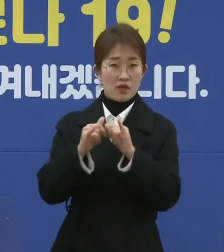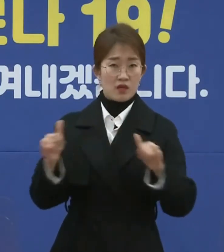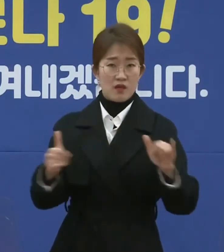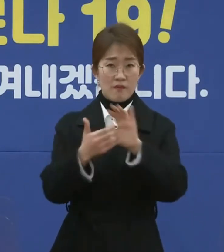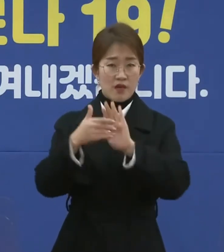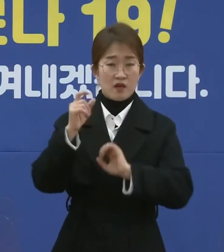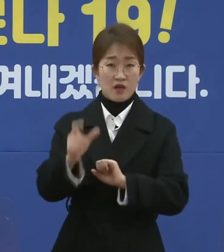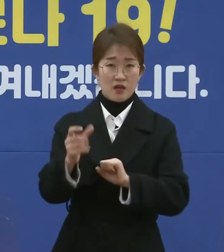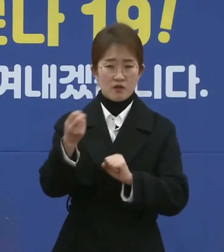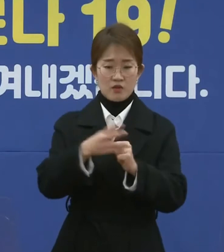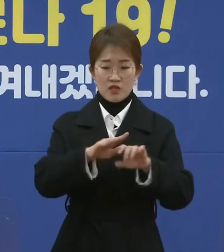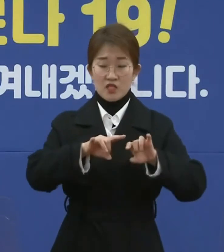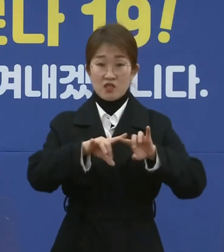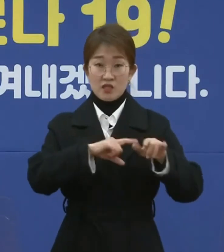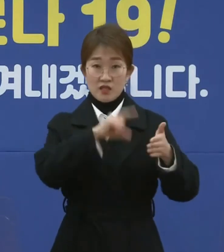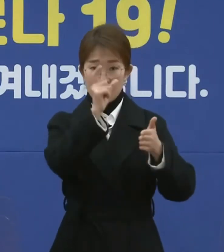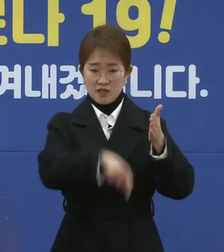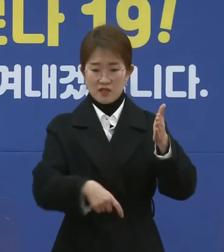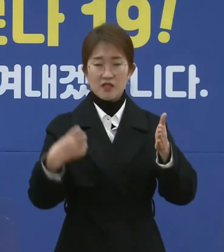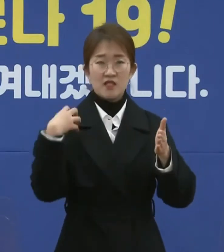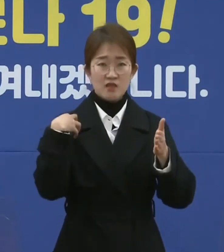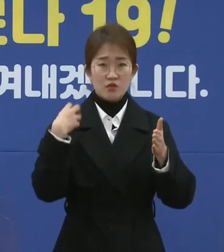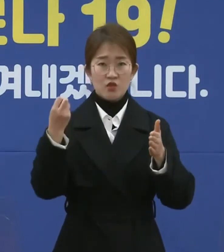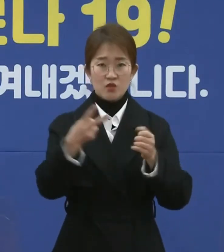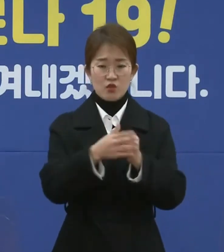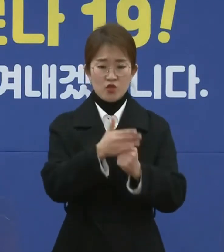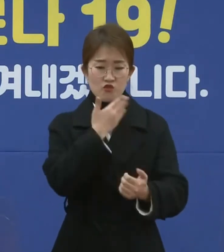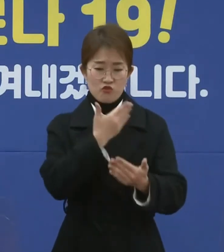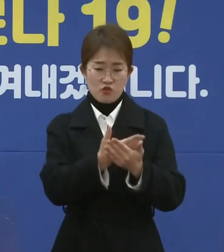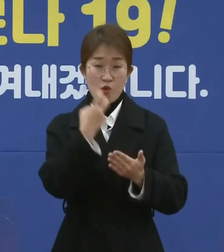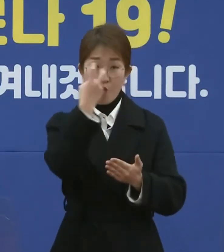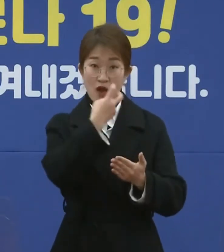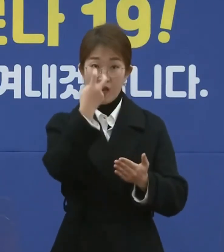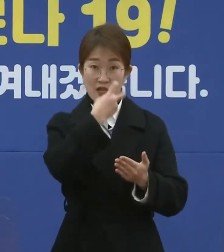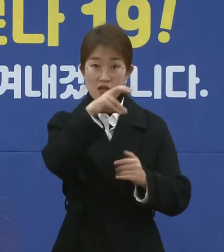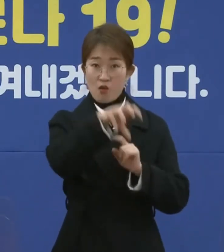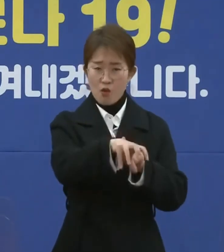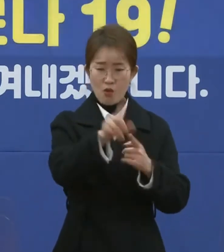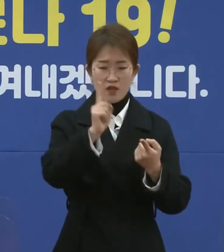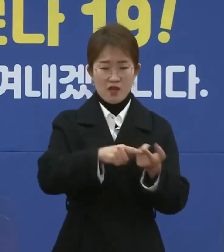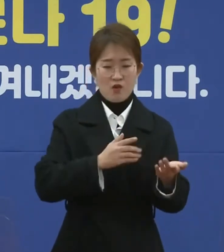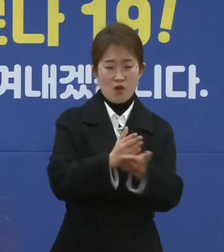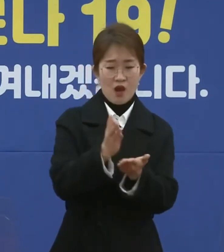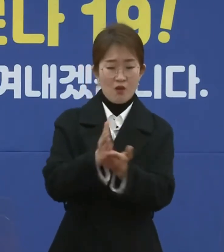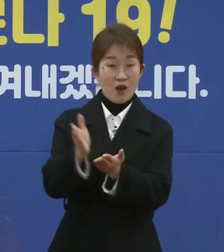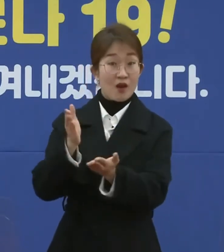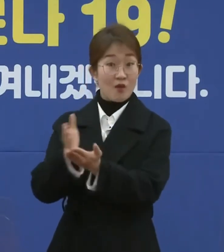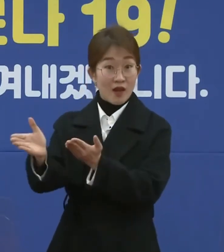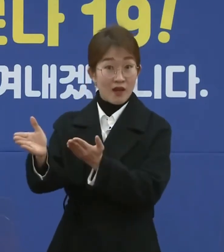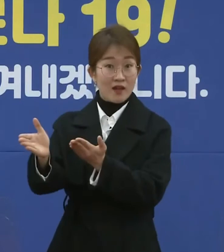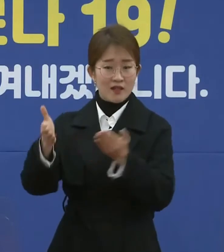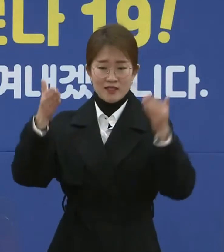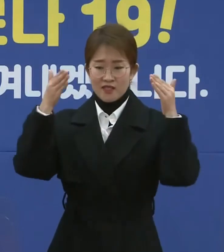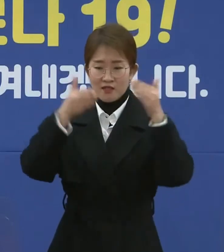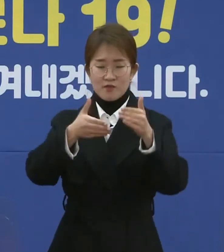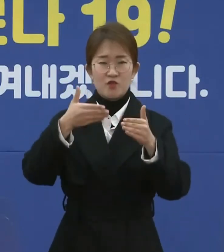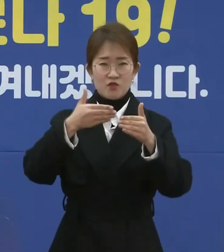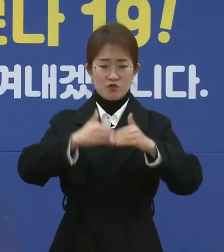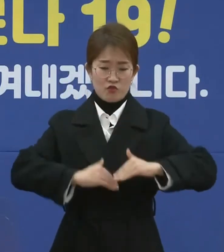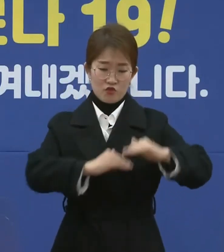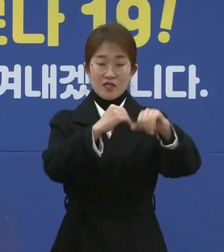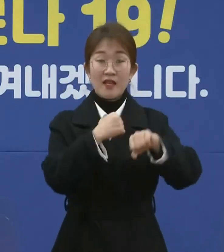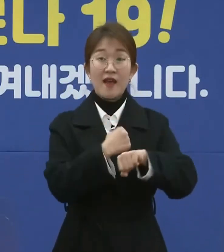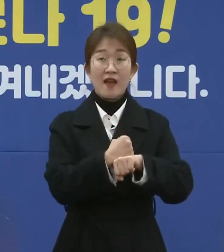전자출입 명부 의무화 중점 일반 관리 시설에 대한 소관부서별 집중 방역 추진 등의